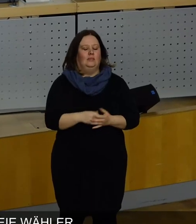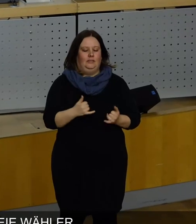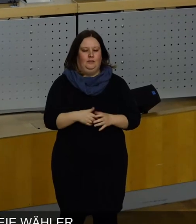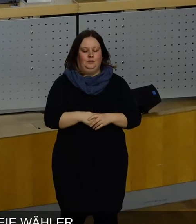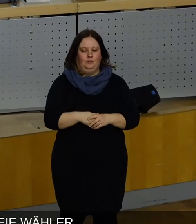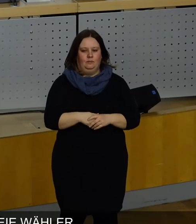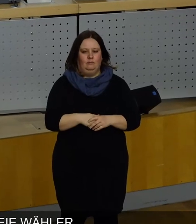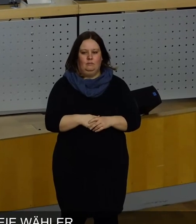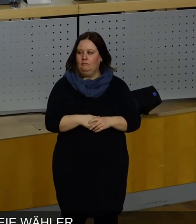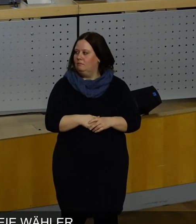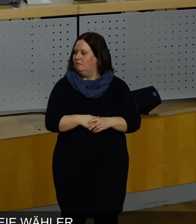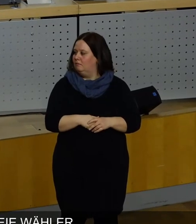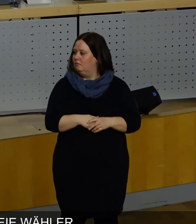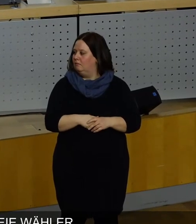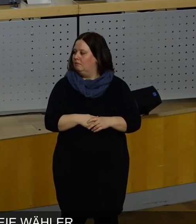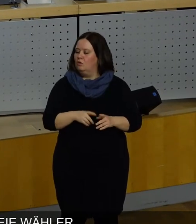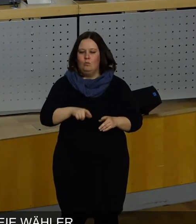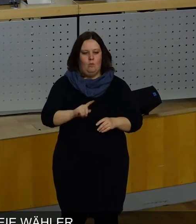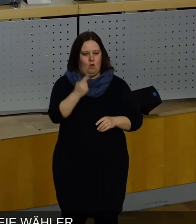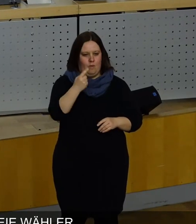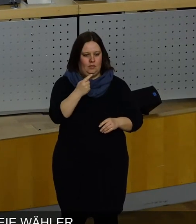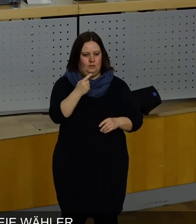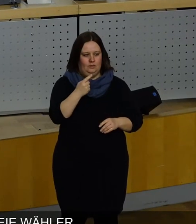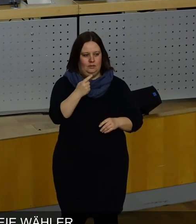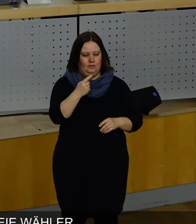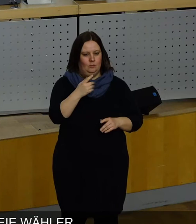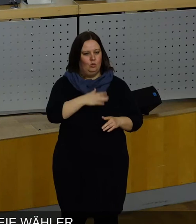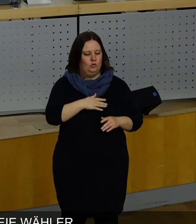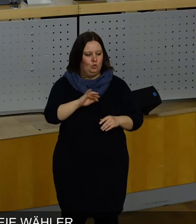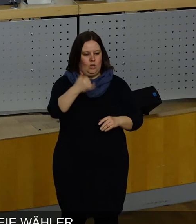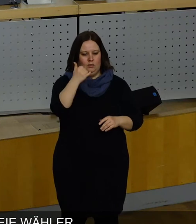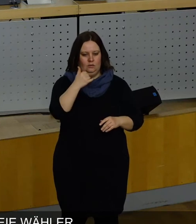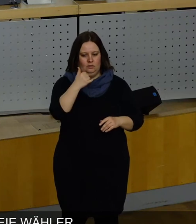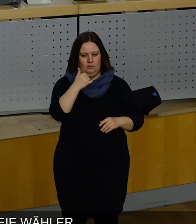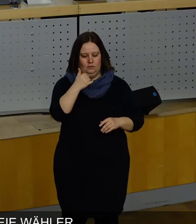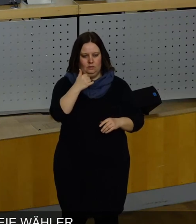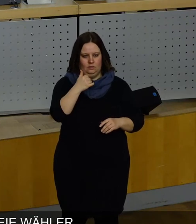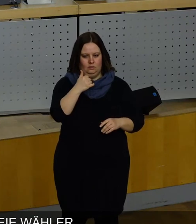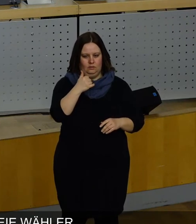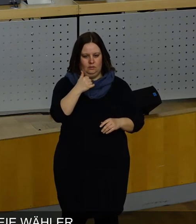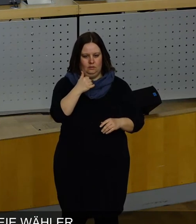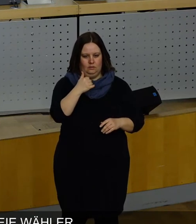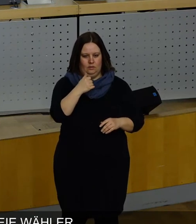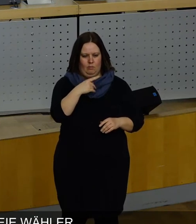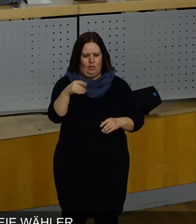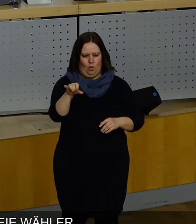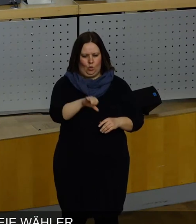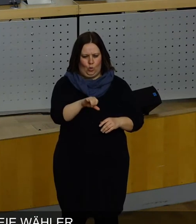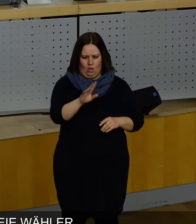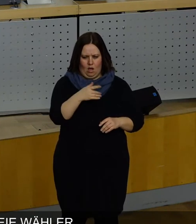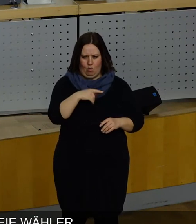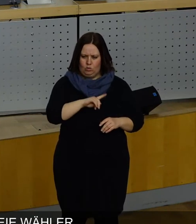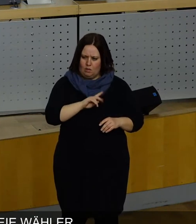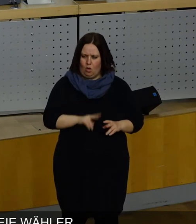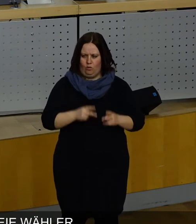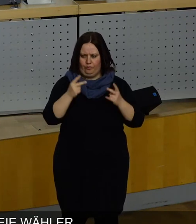Sehr geehrter Herr Oberbürgermeister, als erstes möchte ich das von Peter Krüger aufgreifen. Auch mir